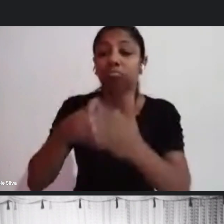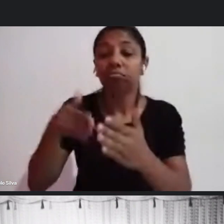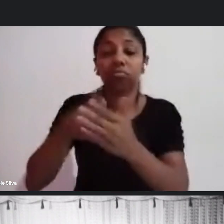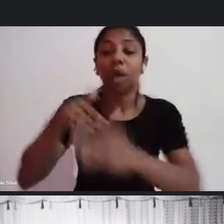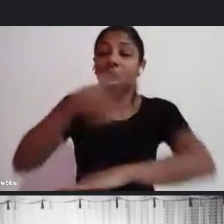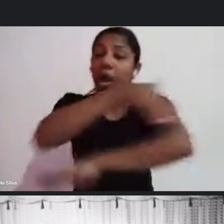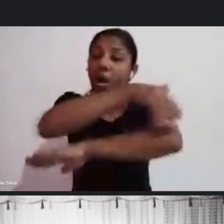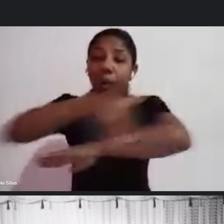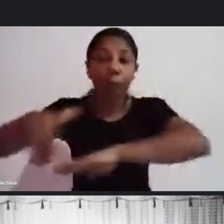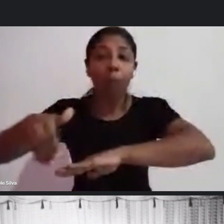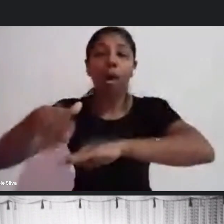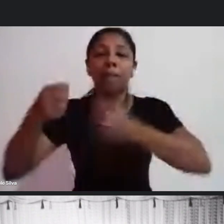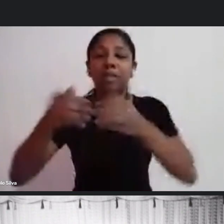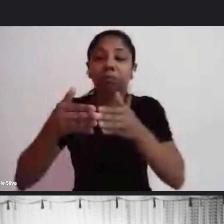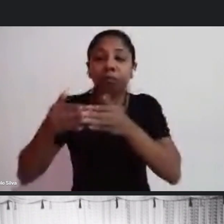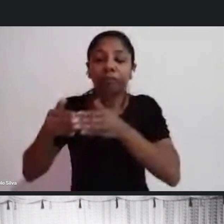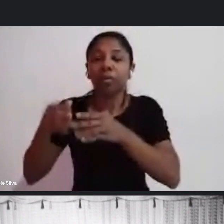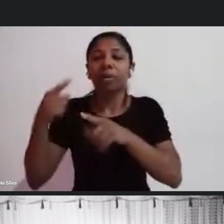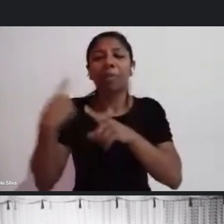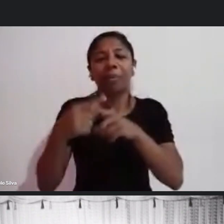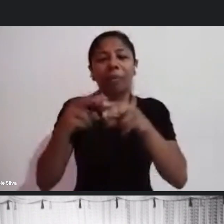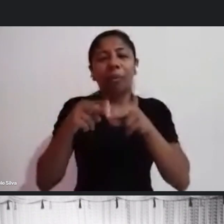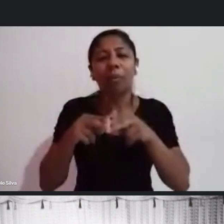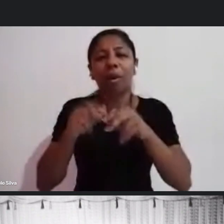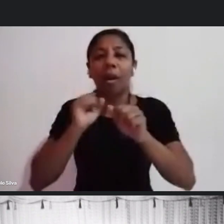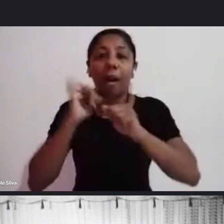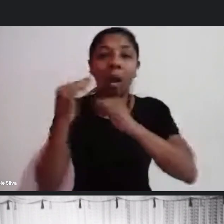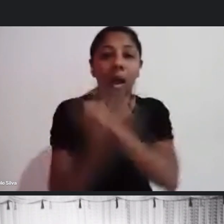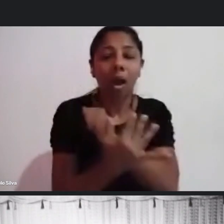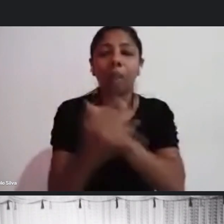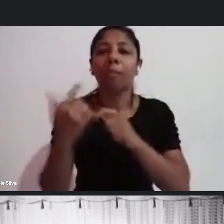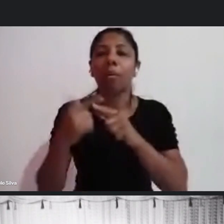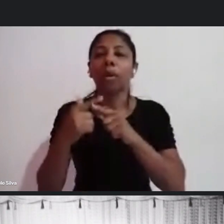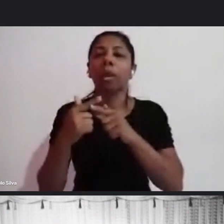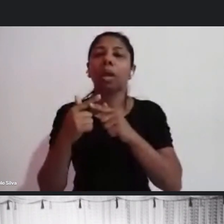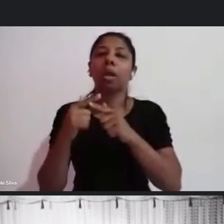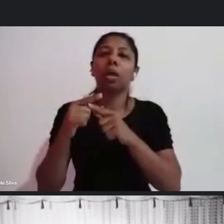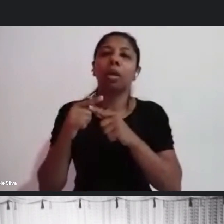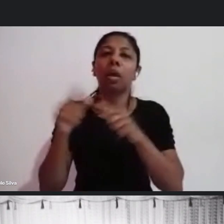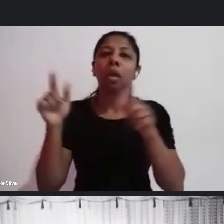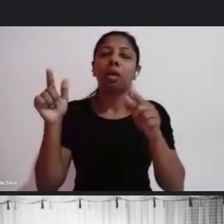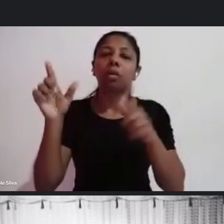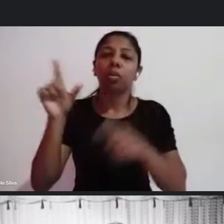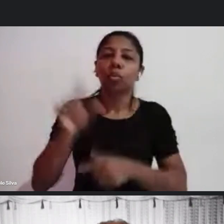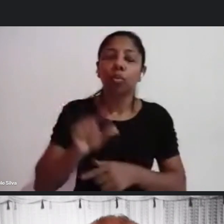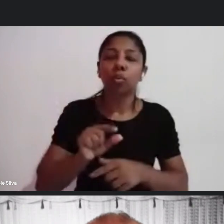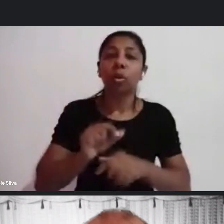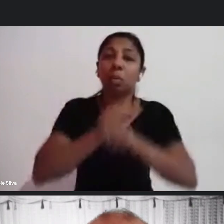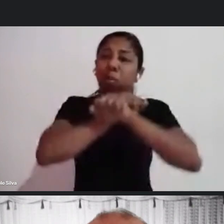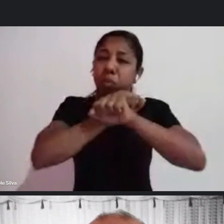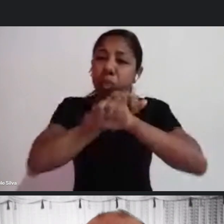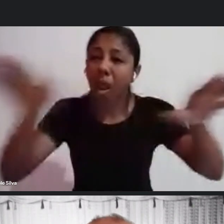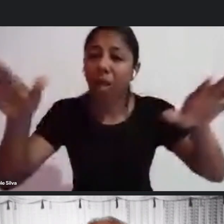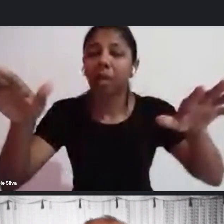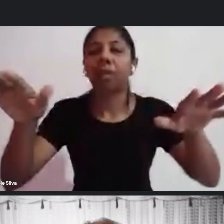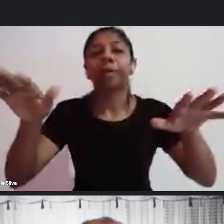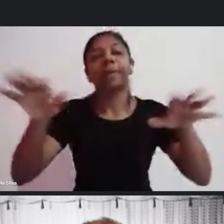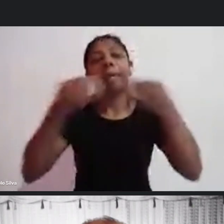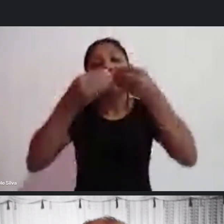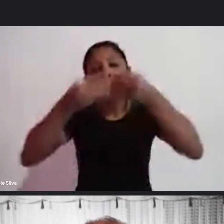e a gente dá vazado, porque sempre vinha uma onda nova no final do ano, da Covid, que acabava comprometendo o Carnaval.